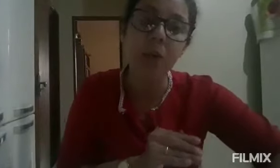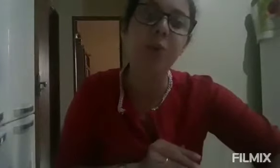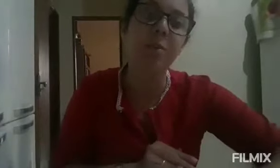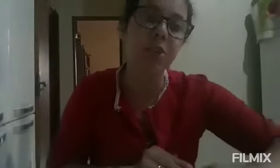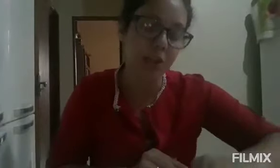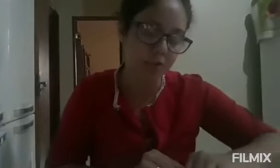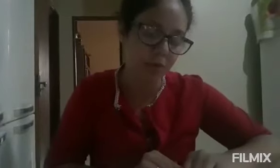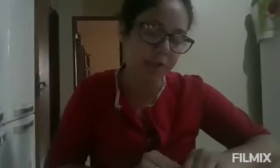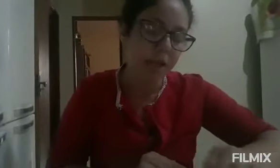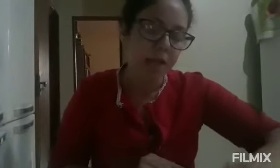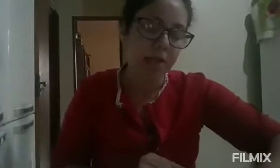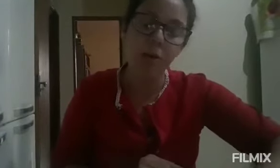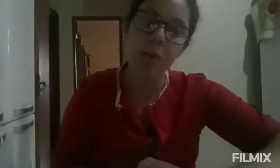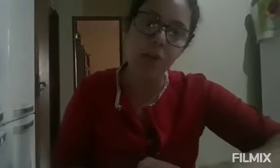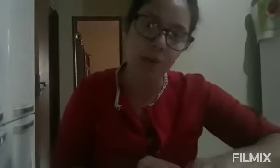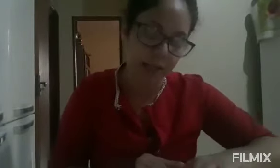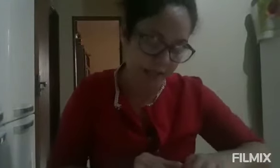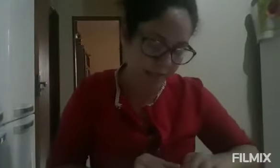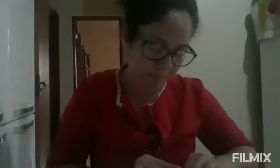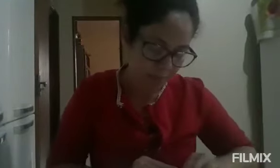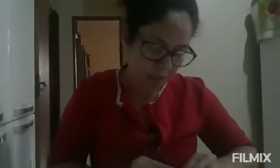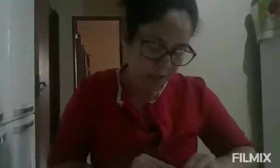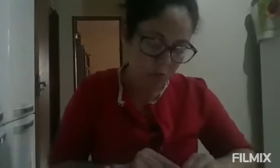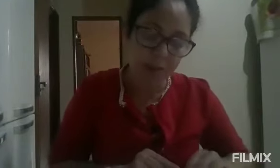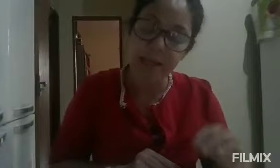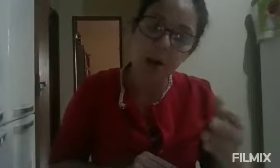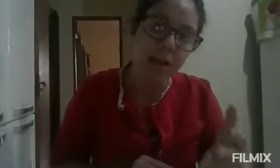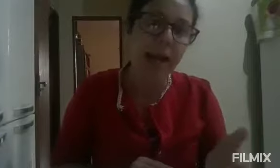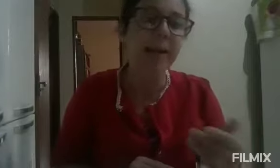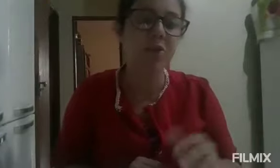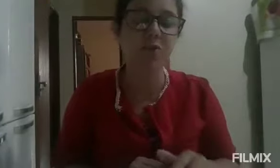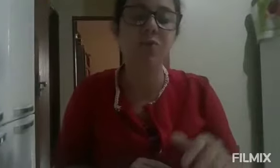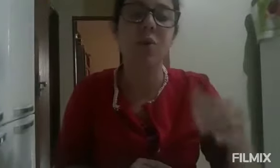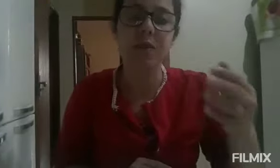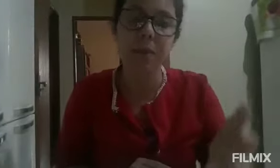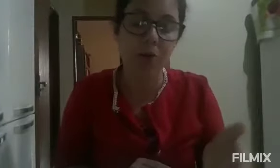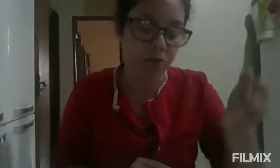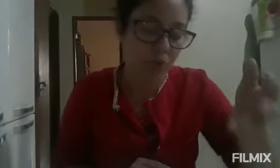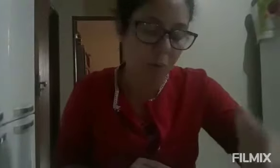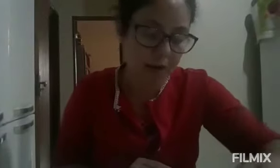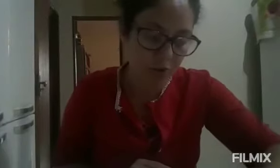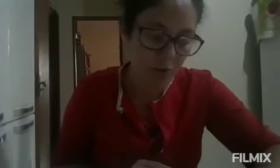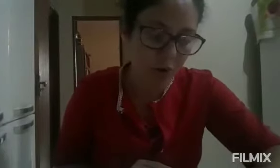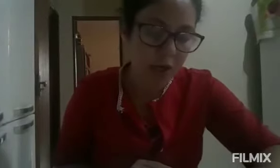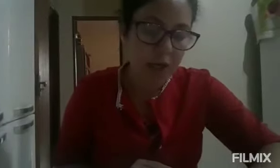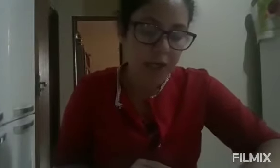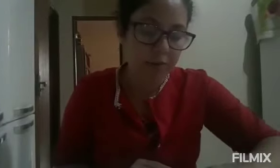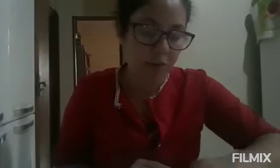cura no nome de Jesus. Então, eu me ajoelhei e comecei a orar junto com os irmãos, junto com o pastor, e